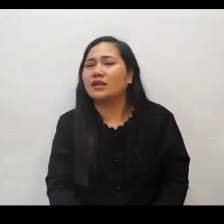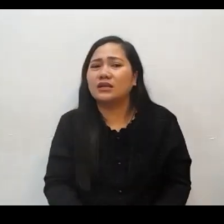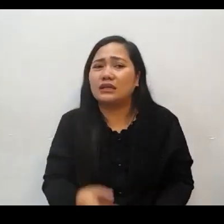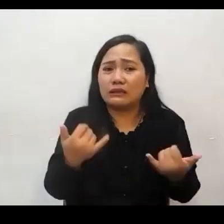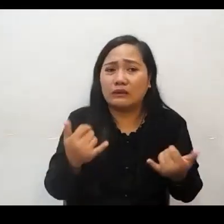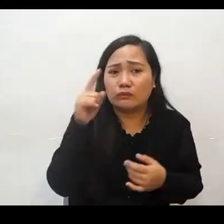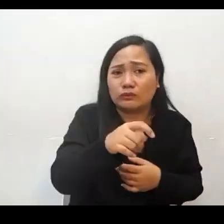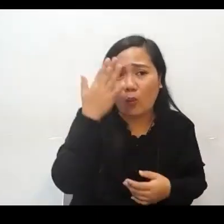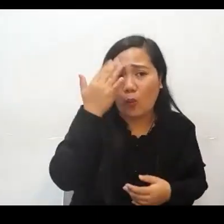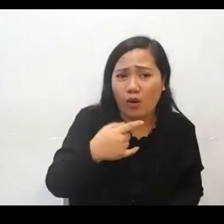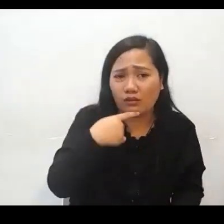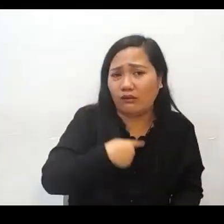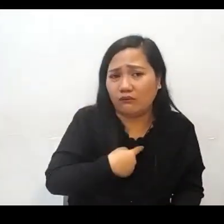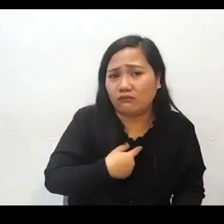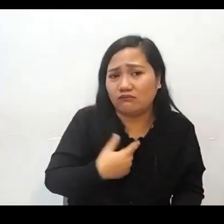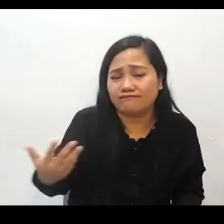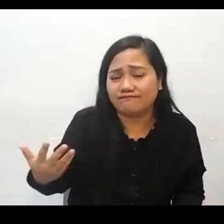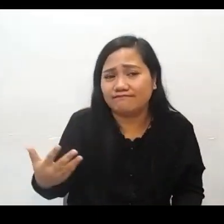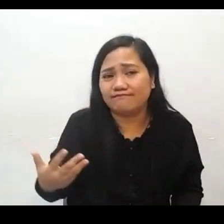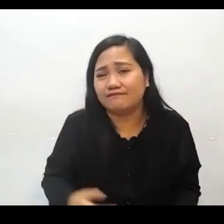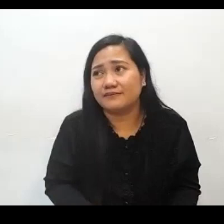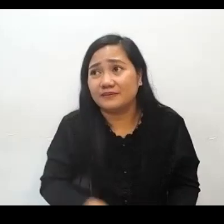kaya kapag ganun bakit pa nila sinasabi sa